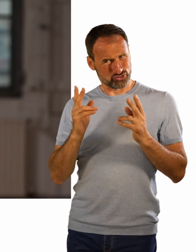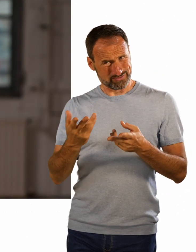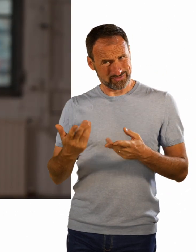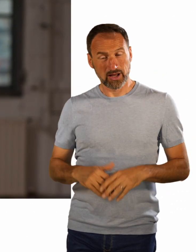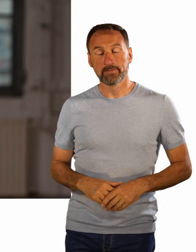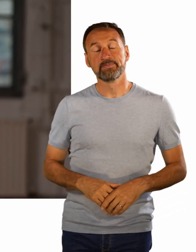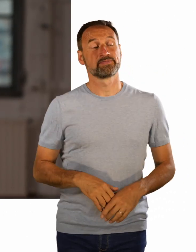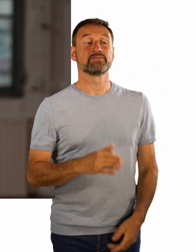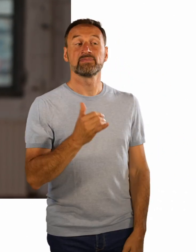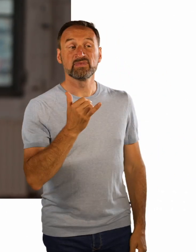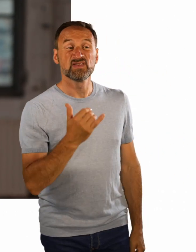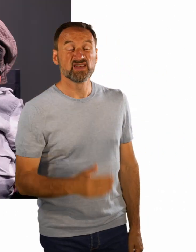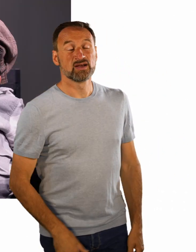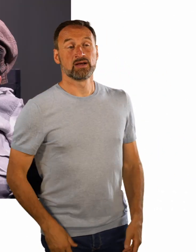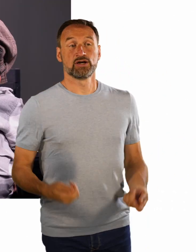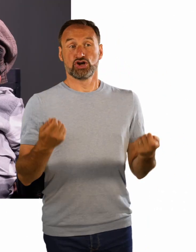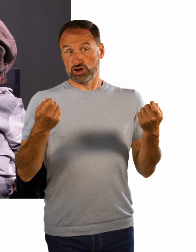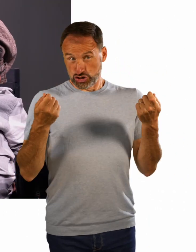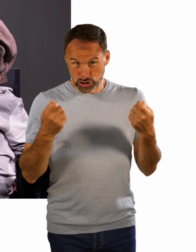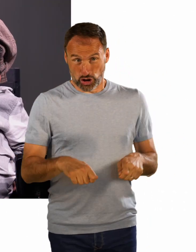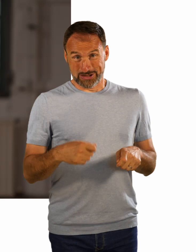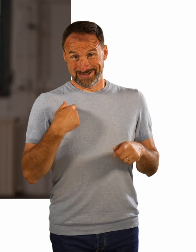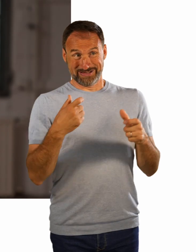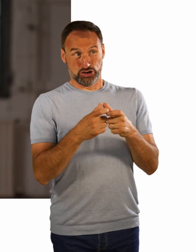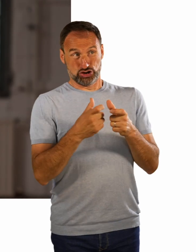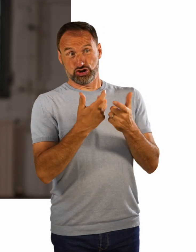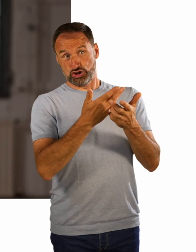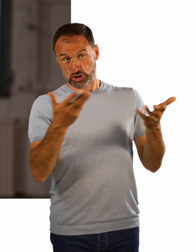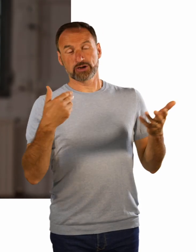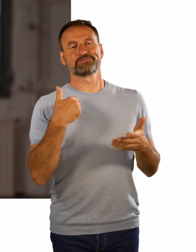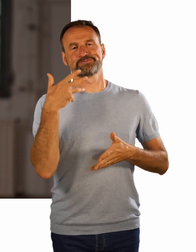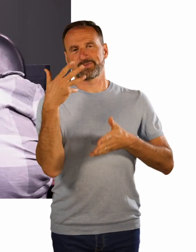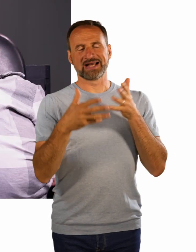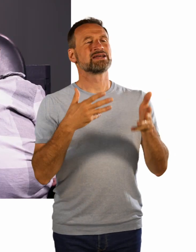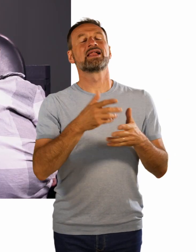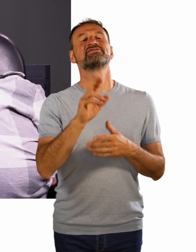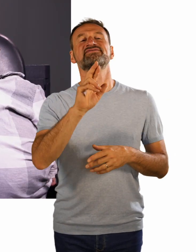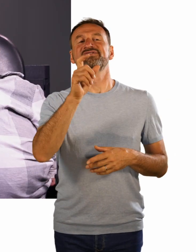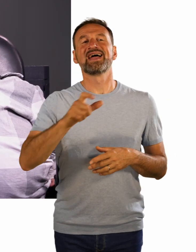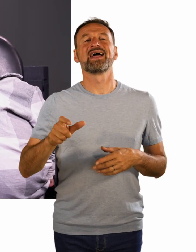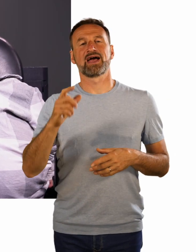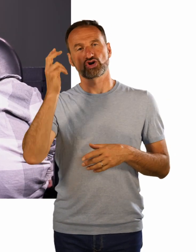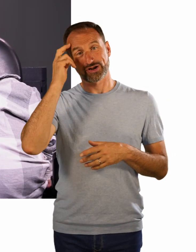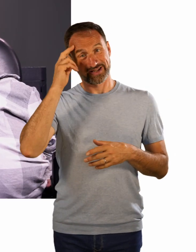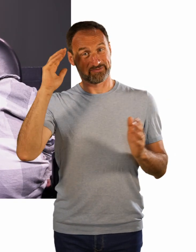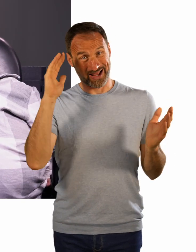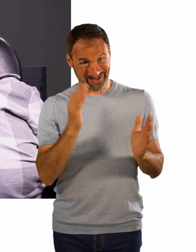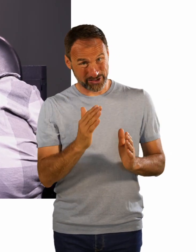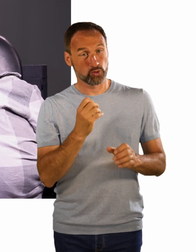Stückes erzählen wir, dass eine Person mit kognitiver Beeinträchtigung, die in der Werkstatt angestellt ist, nicht so viel Geld